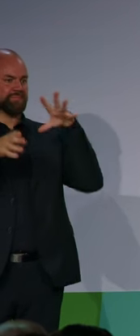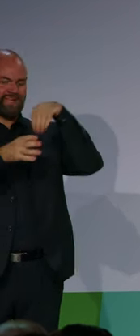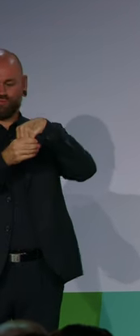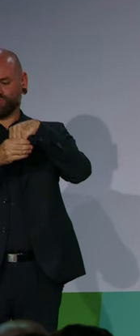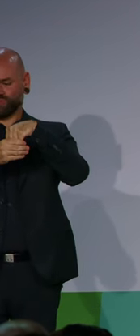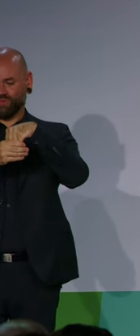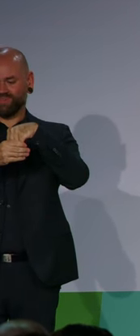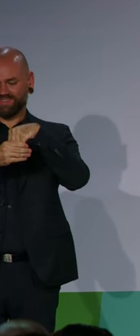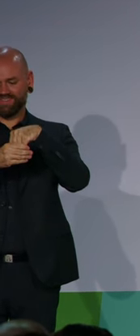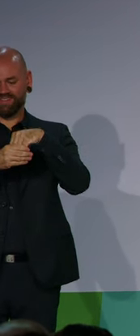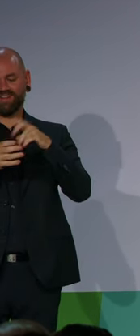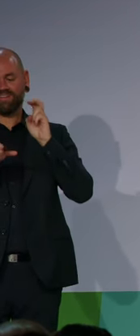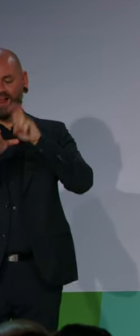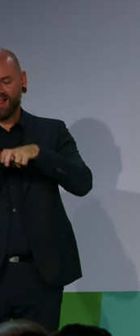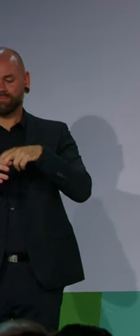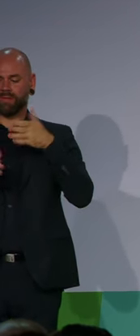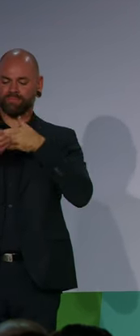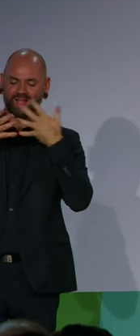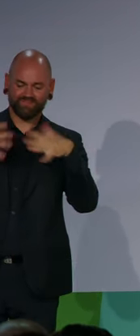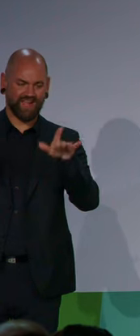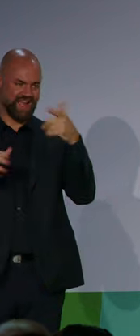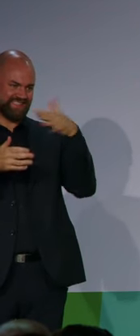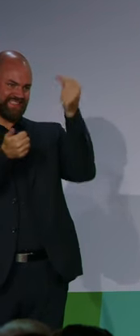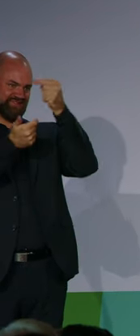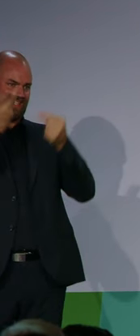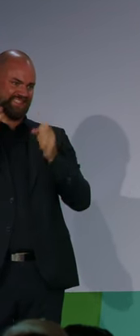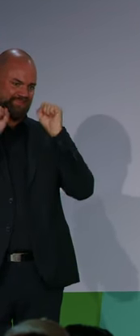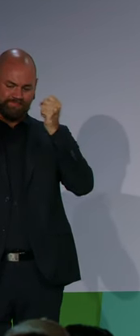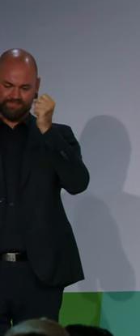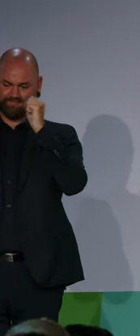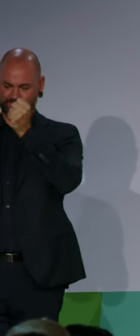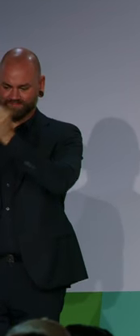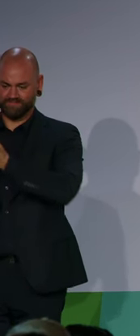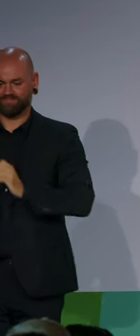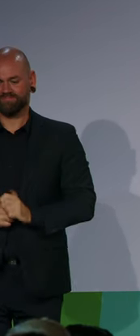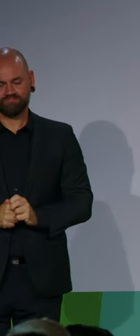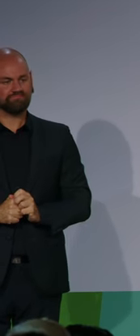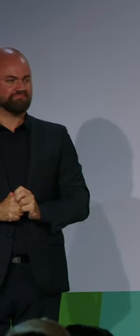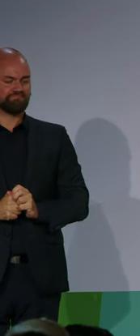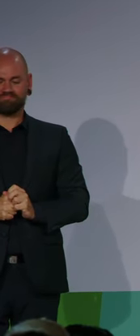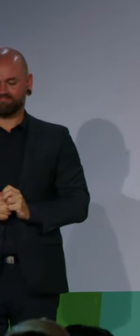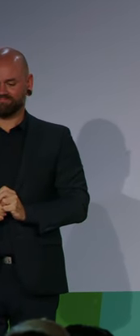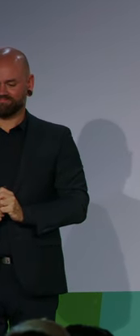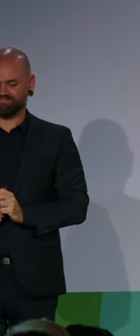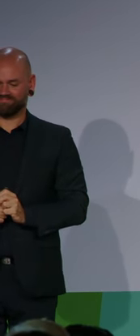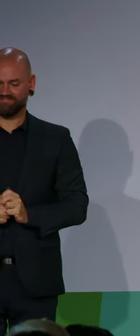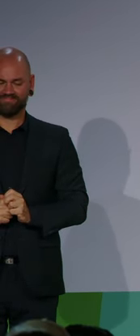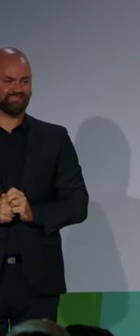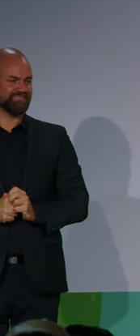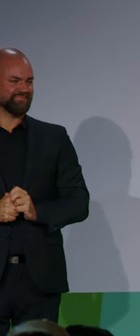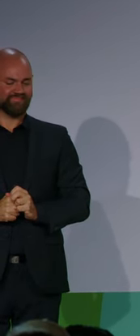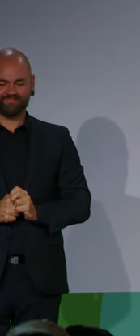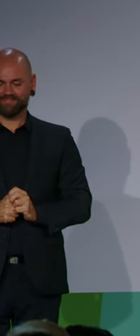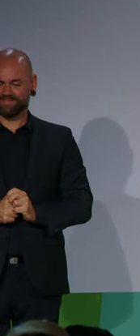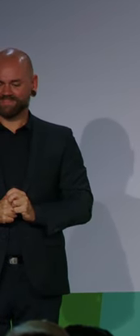jeder Koalitionsvertrag davor und jetzt wird es umgehen, darum gehen, diesen Koalitionsvertrag auch